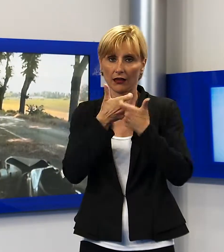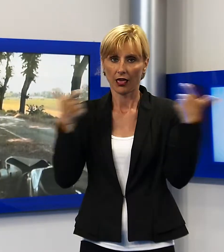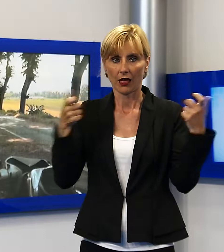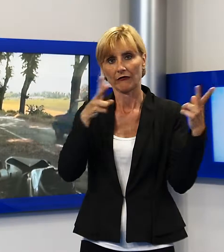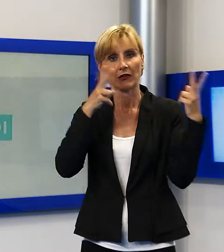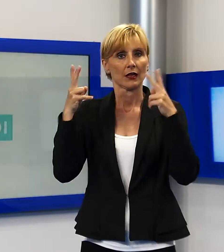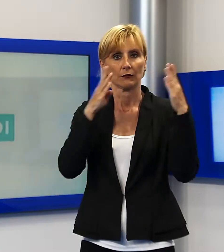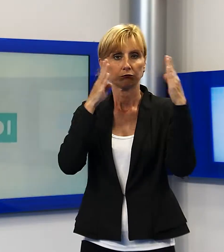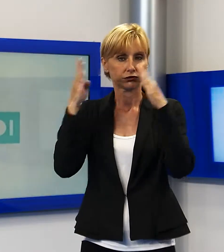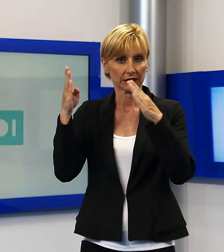di Cisanello.